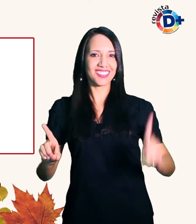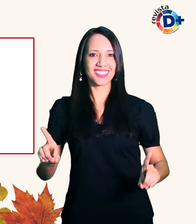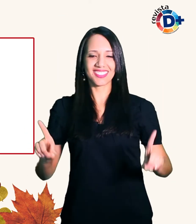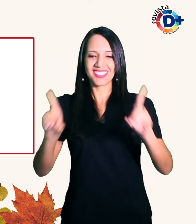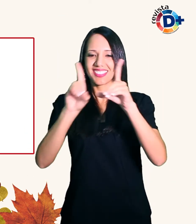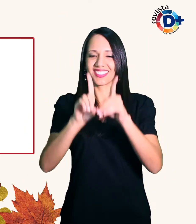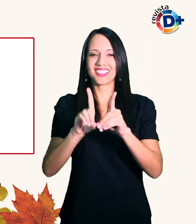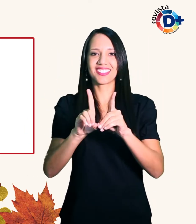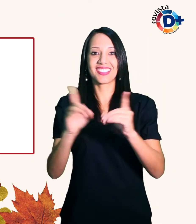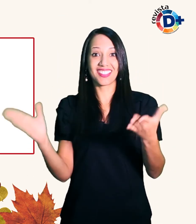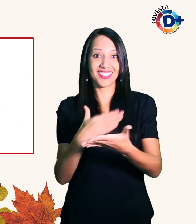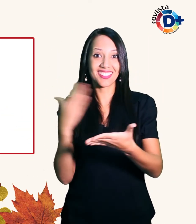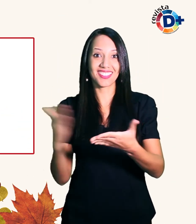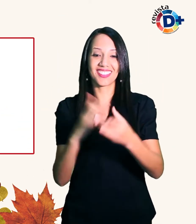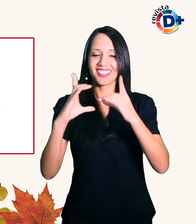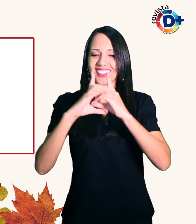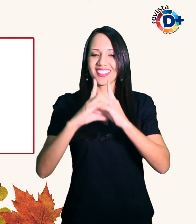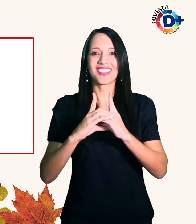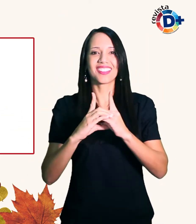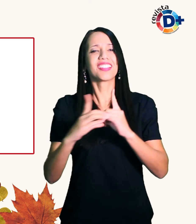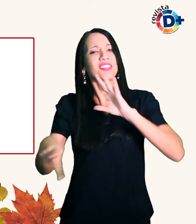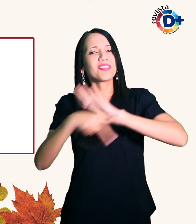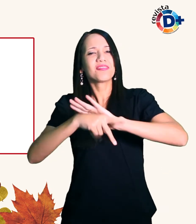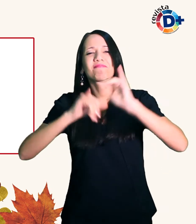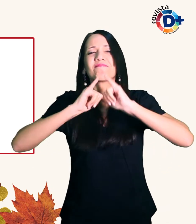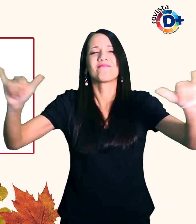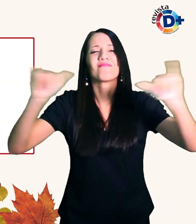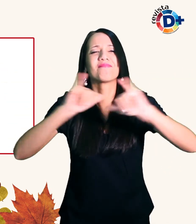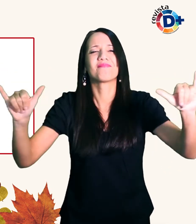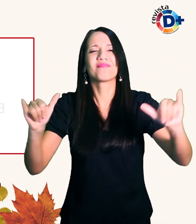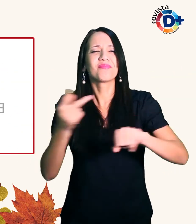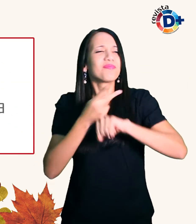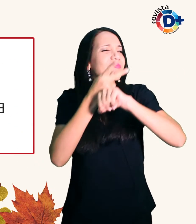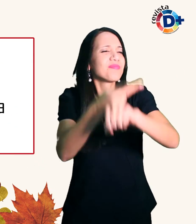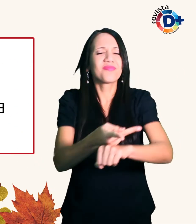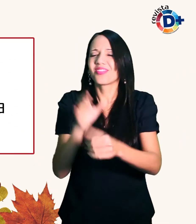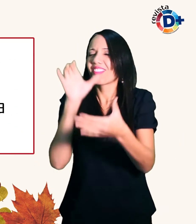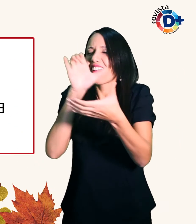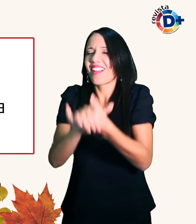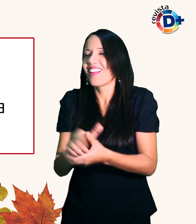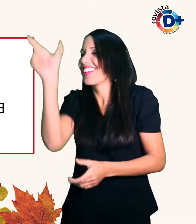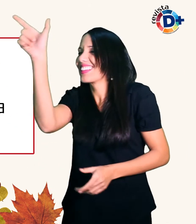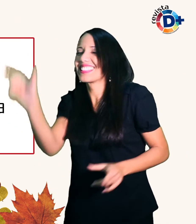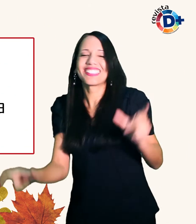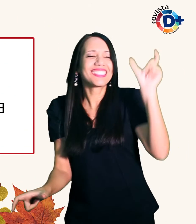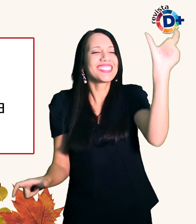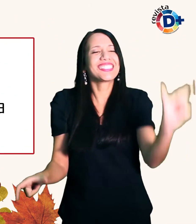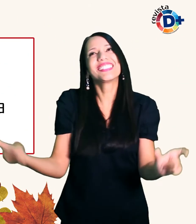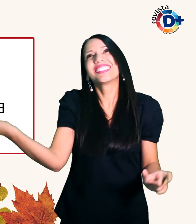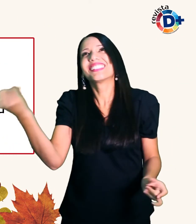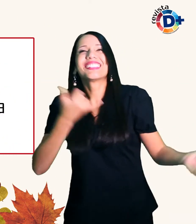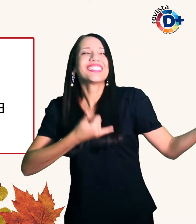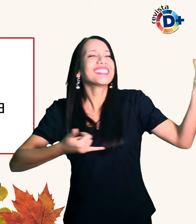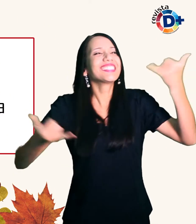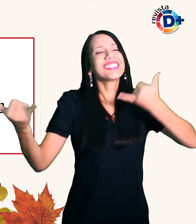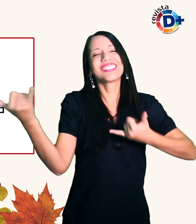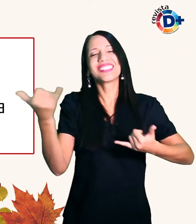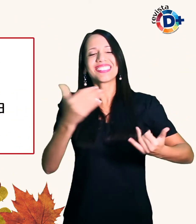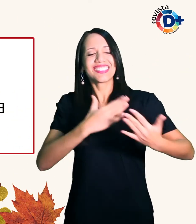lançou-se numa deliciosa busca por casais que mandaram o mundo às favas A confusão e a